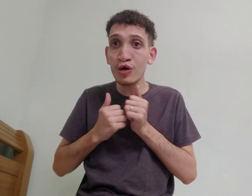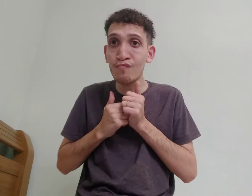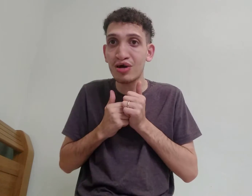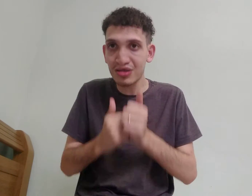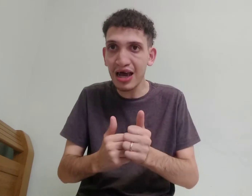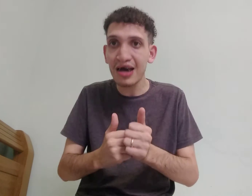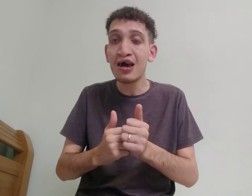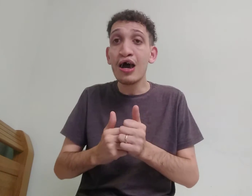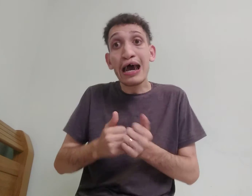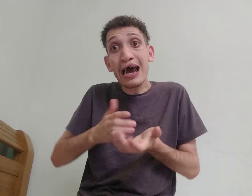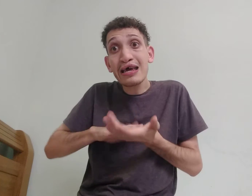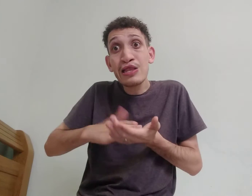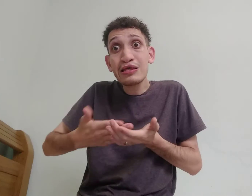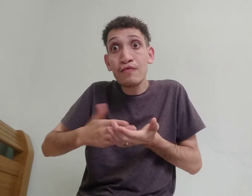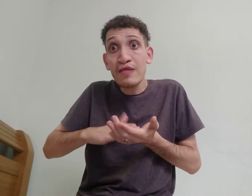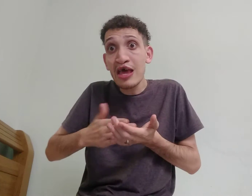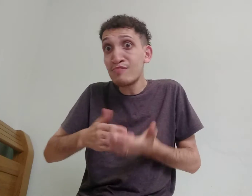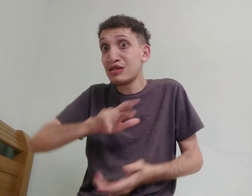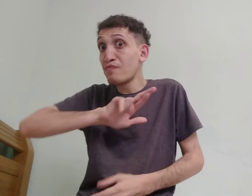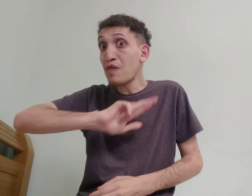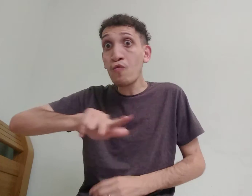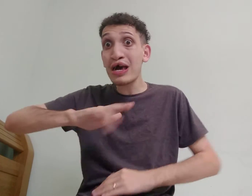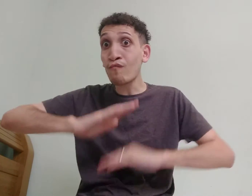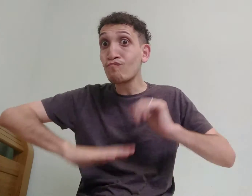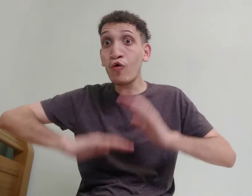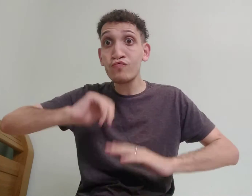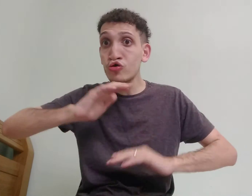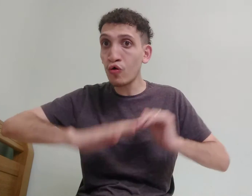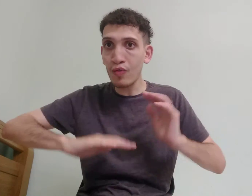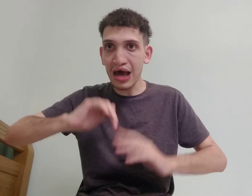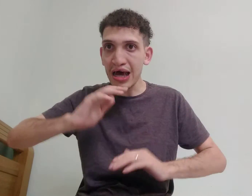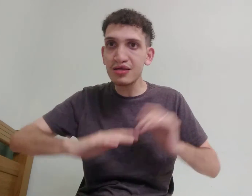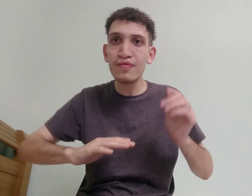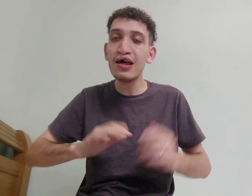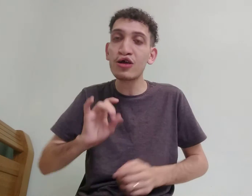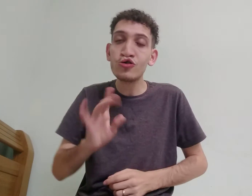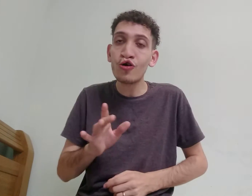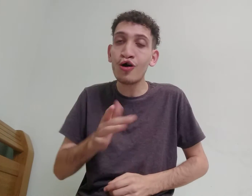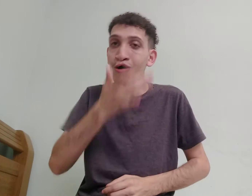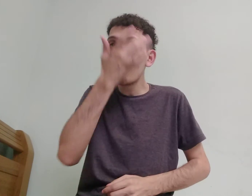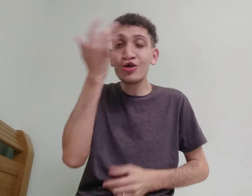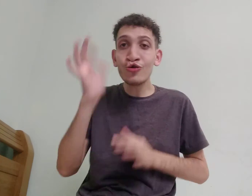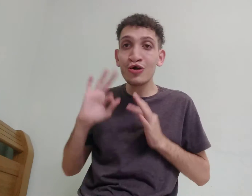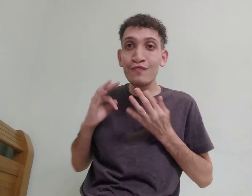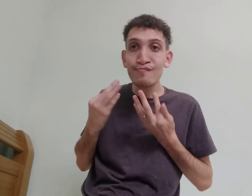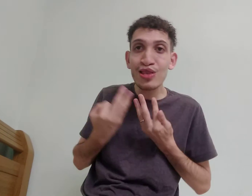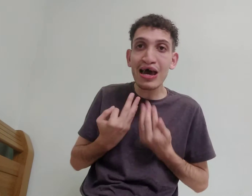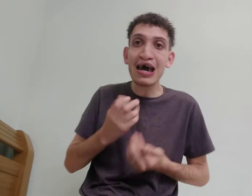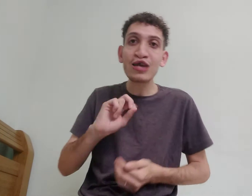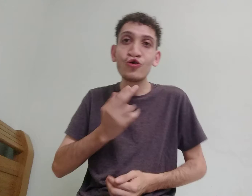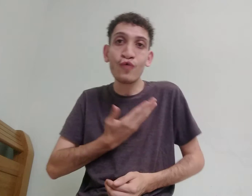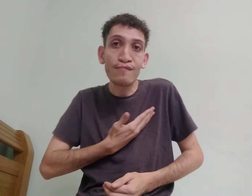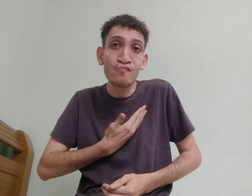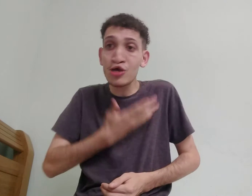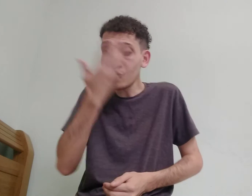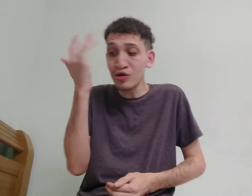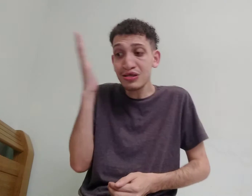acompanhar, aqueles que não eram profissionais, né, eram só pessoas familiares, ou ali, pessoas que